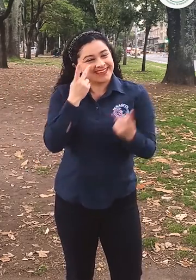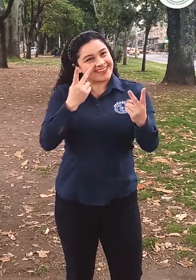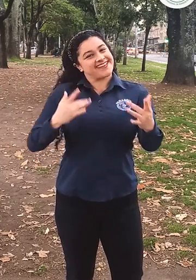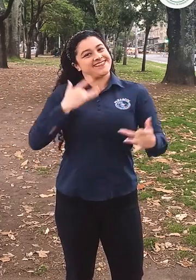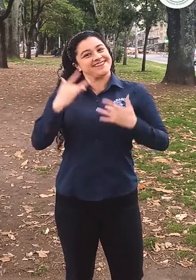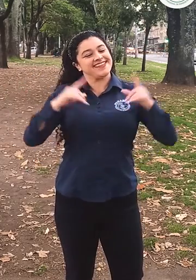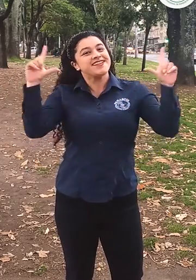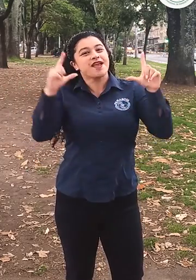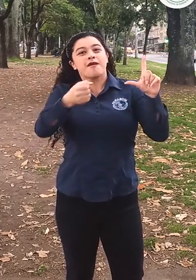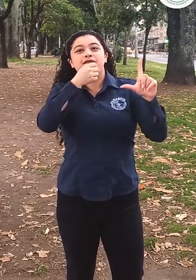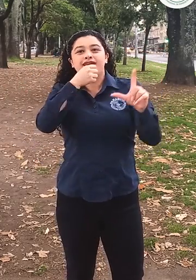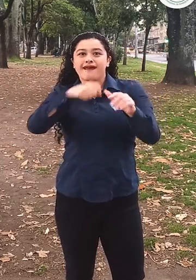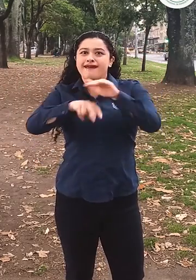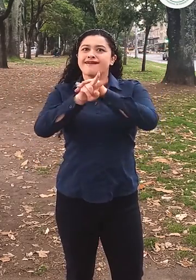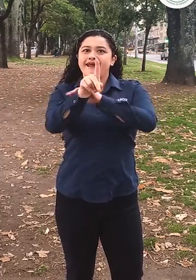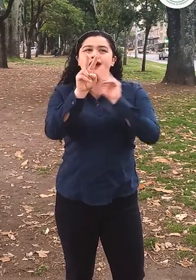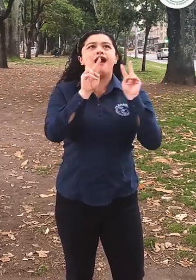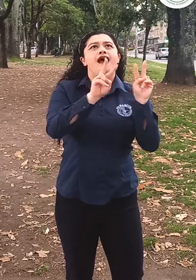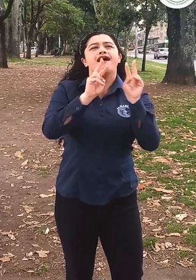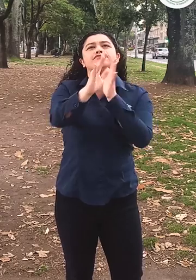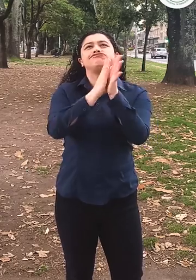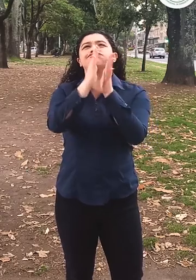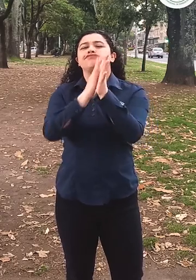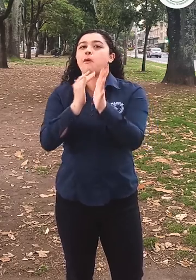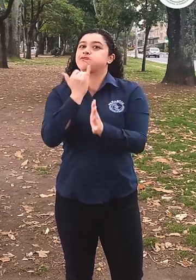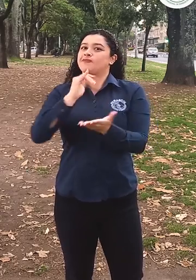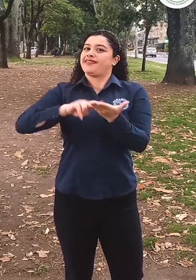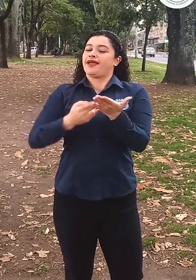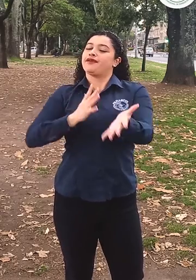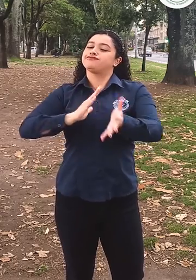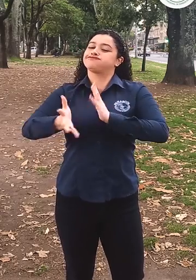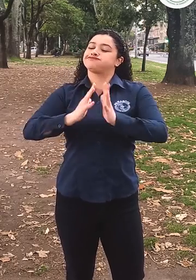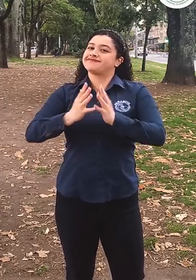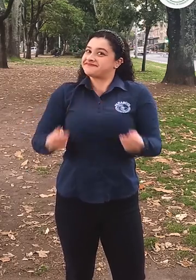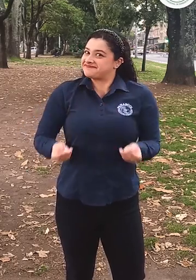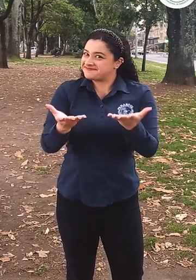Caracol, pues cuenta con el servicio de interpretación. Esto es para ustedes. ¡Gracias!